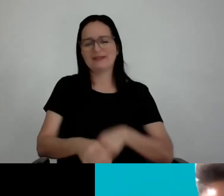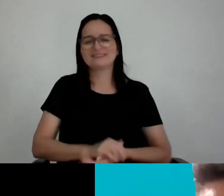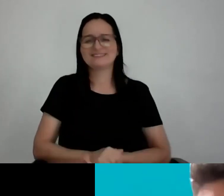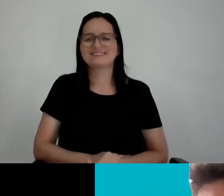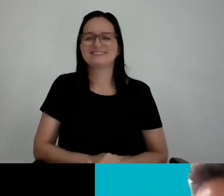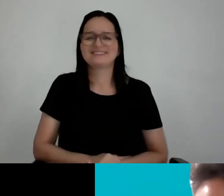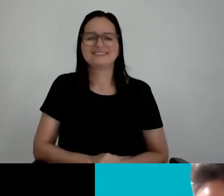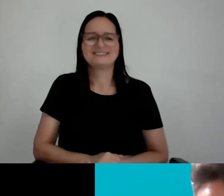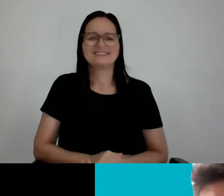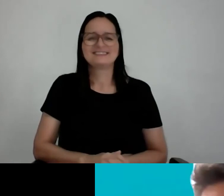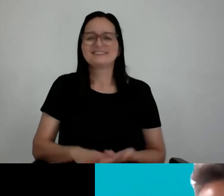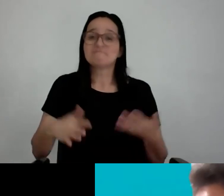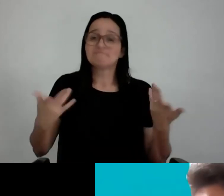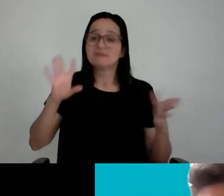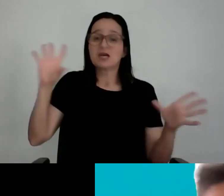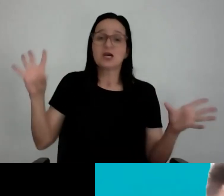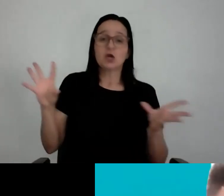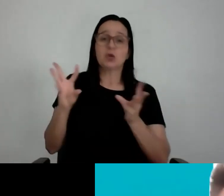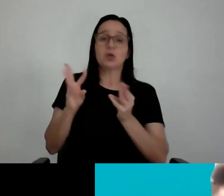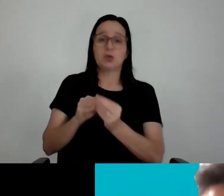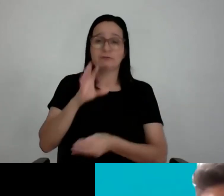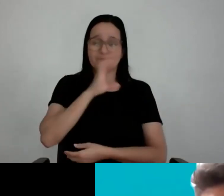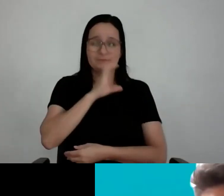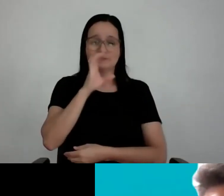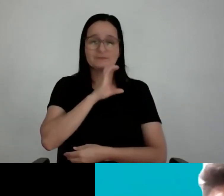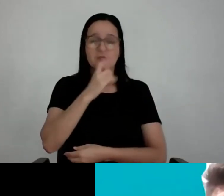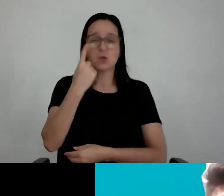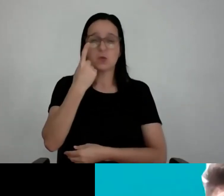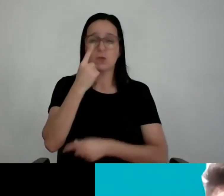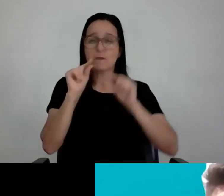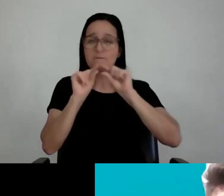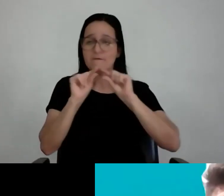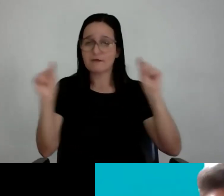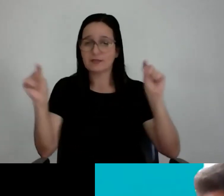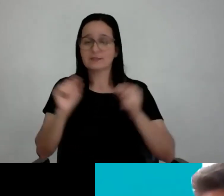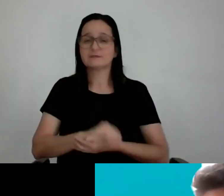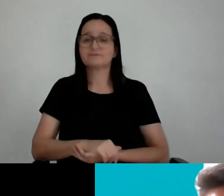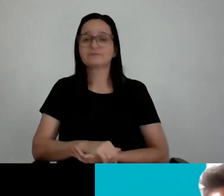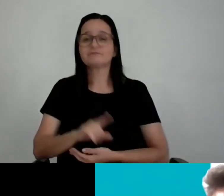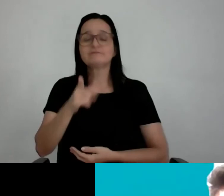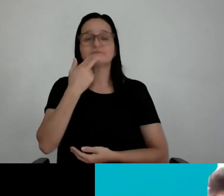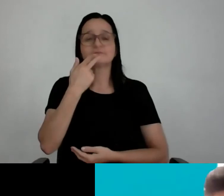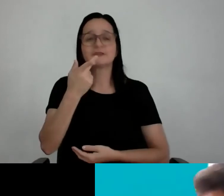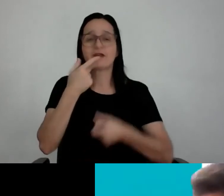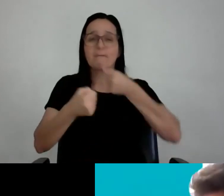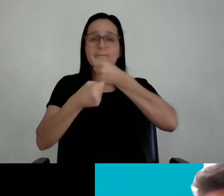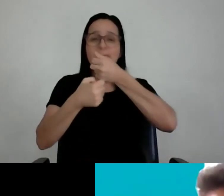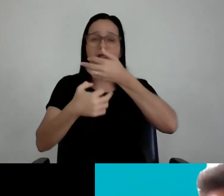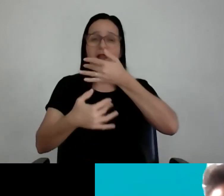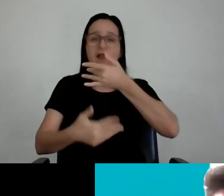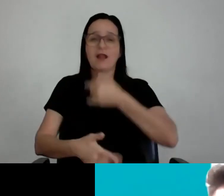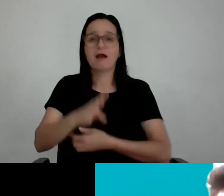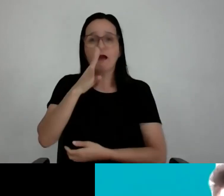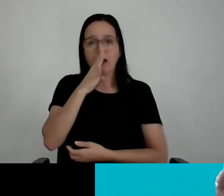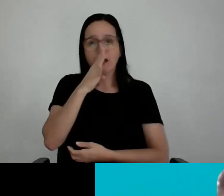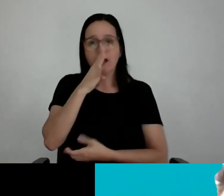Nada, eu vou resumir muito rápido aqui com uma frase, o que todo mundo está falando aqui no chat, a gente está apaixonado pelo seu